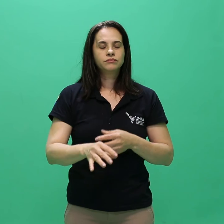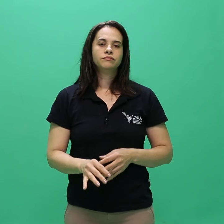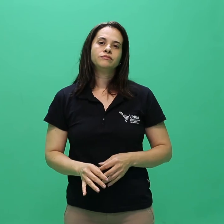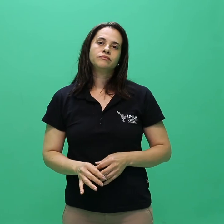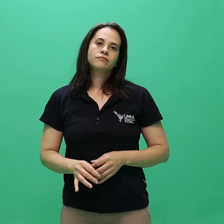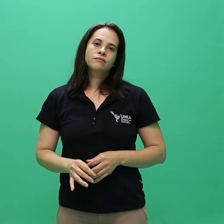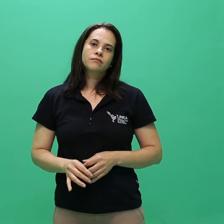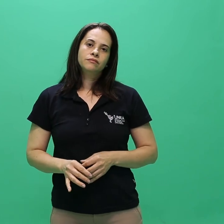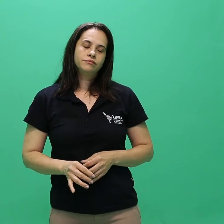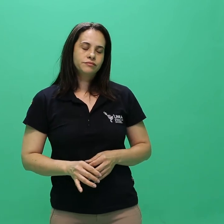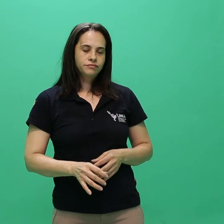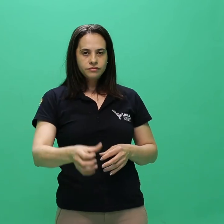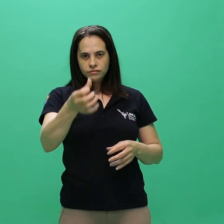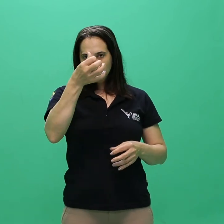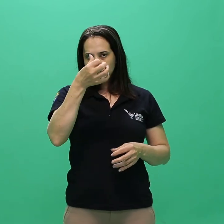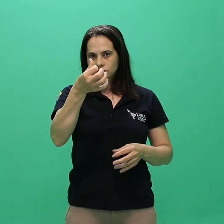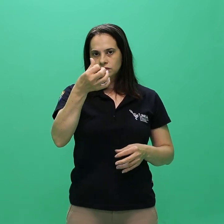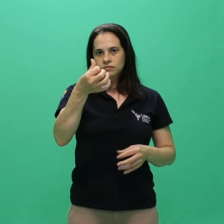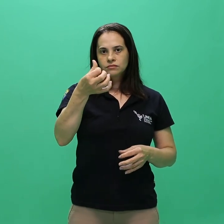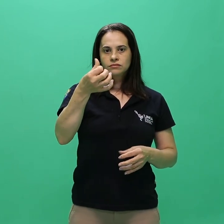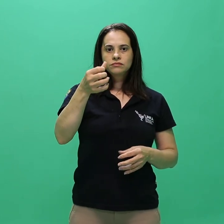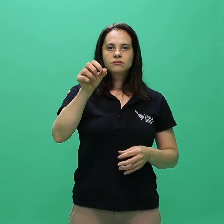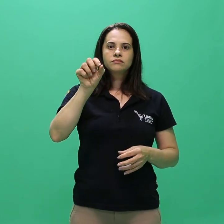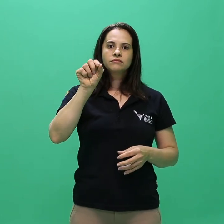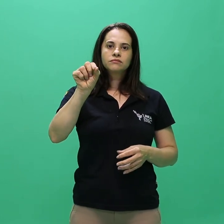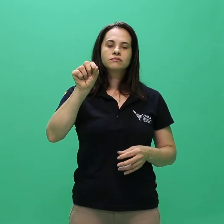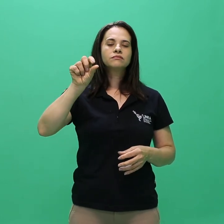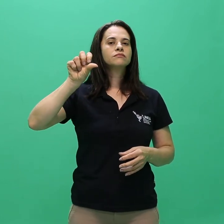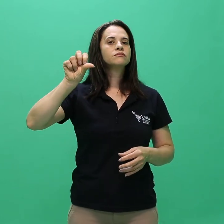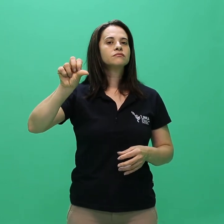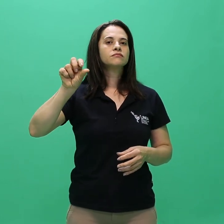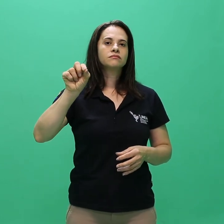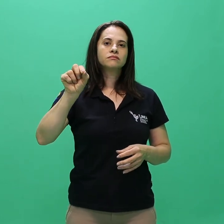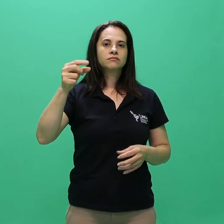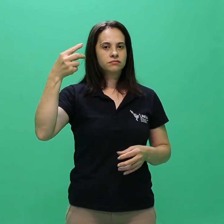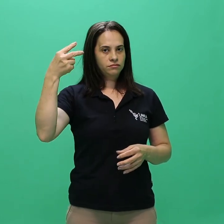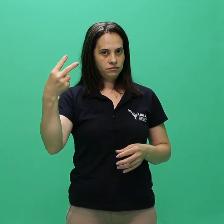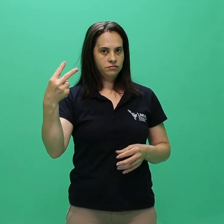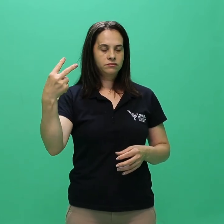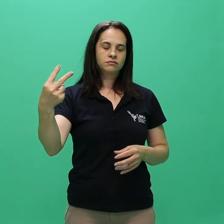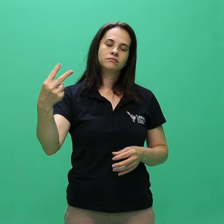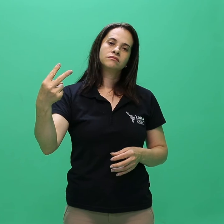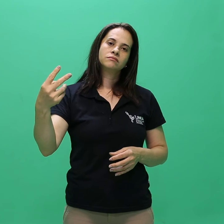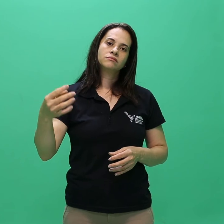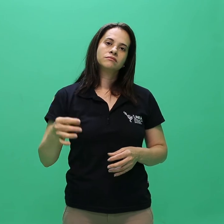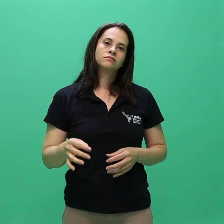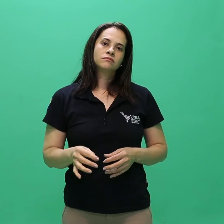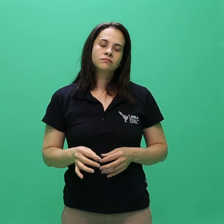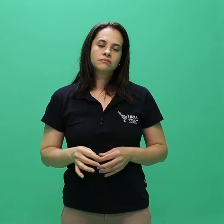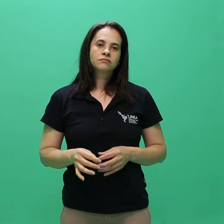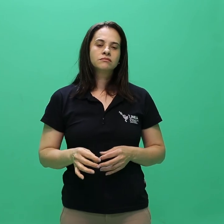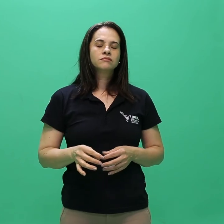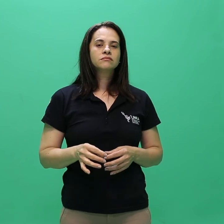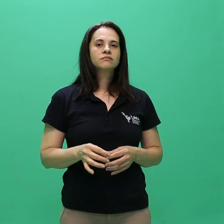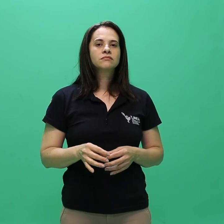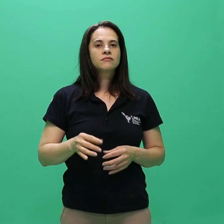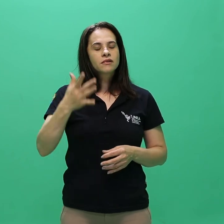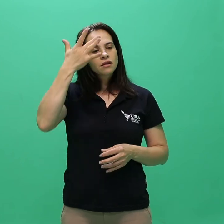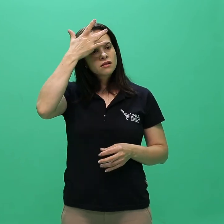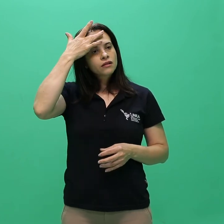6.9.2 Para o aproveitamento de componentes